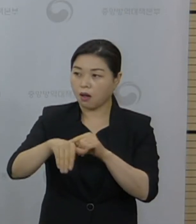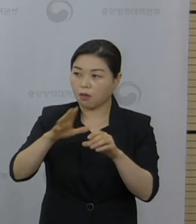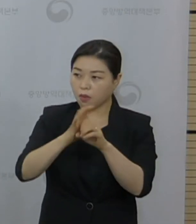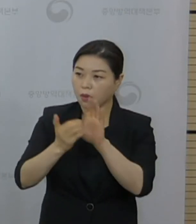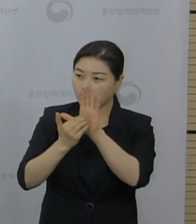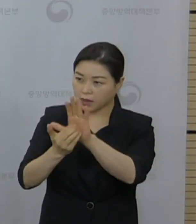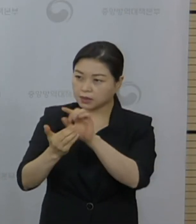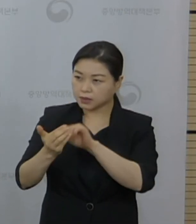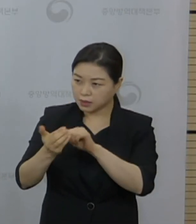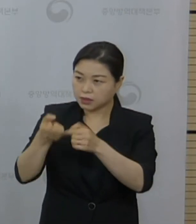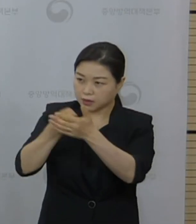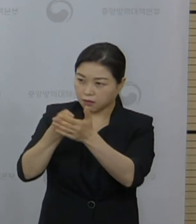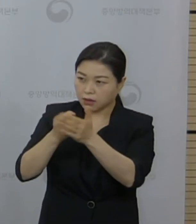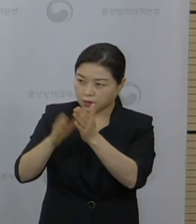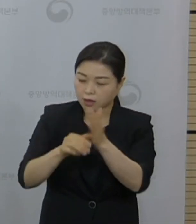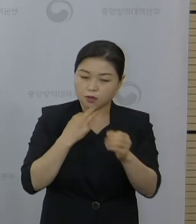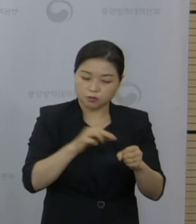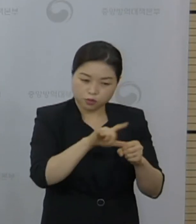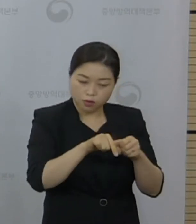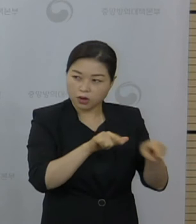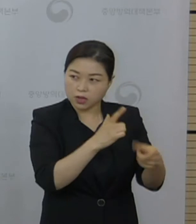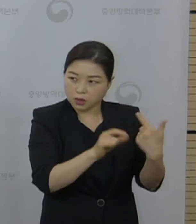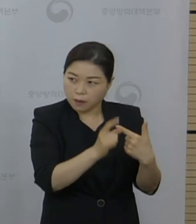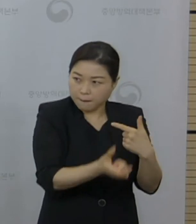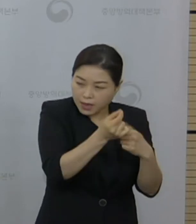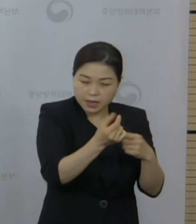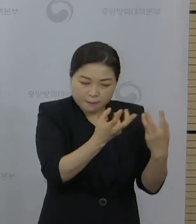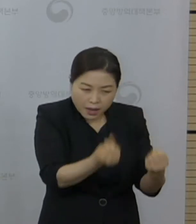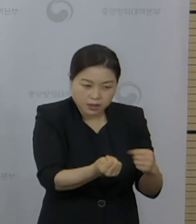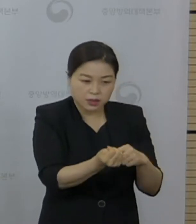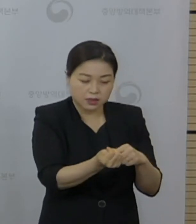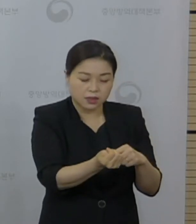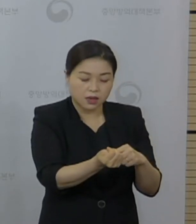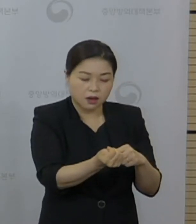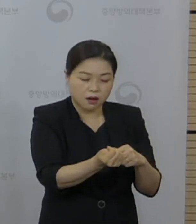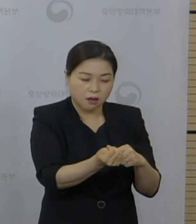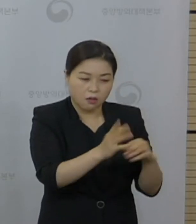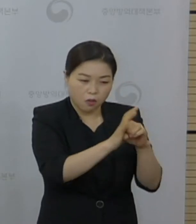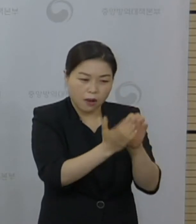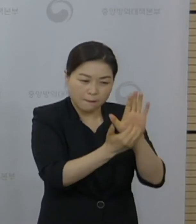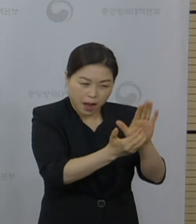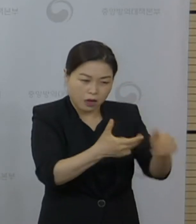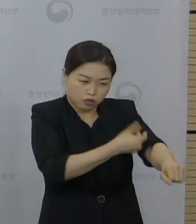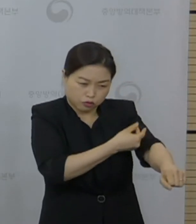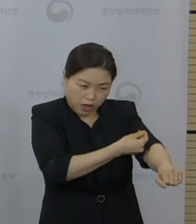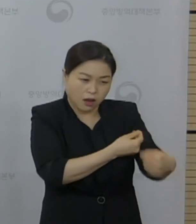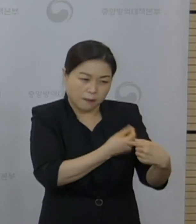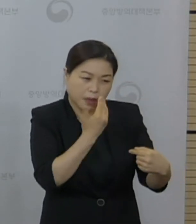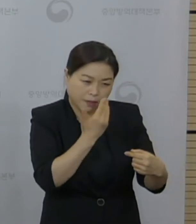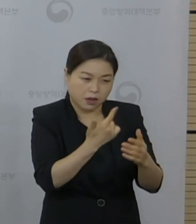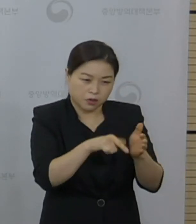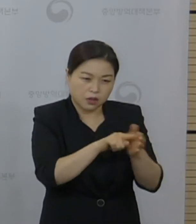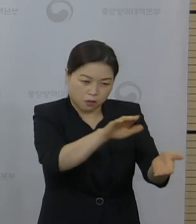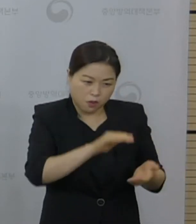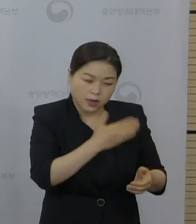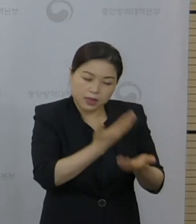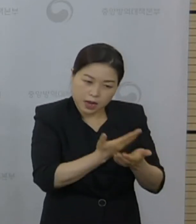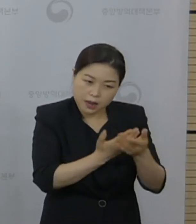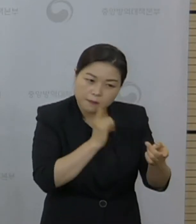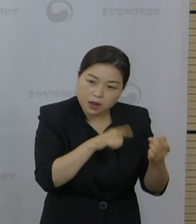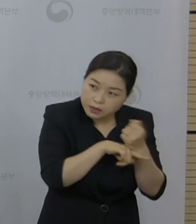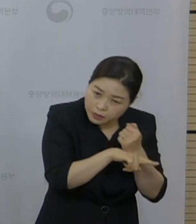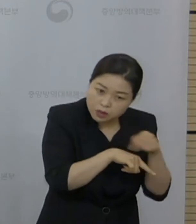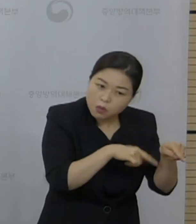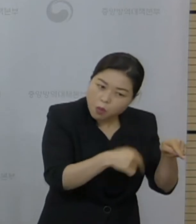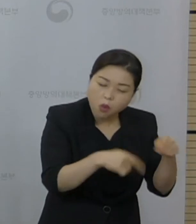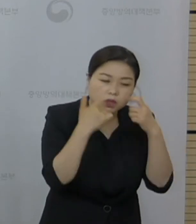취지로 말한 것인지 취지에 대해서 혹시 답변 가능하실지 여쭙니다. 제가 이 말씀하신 취지나